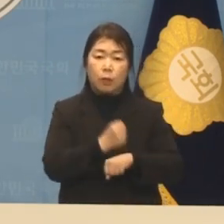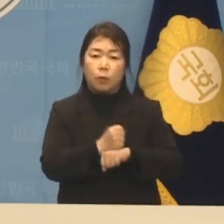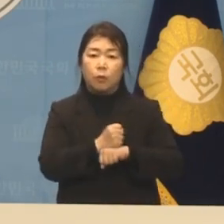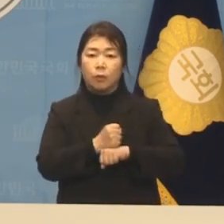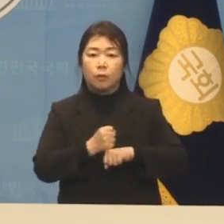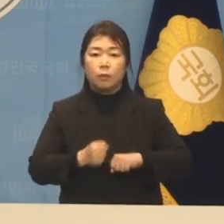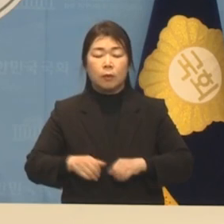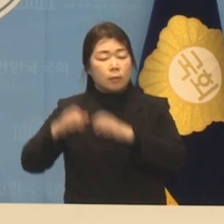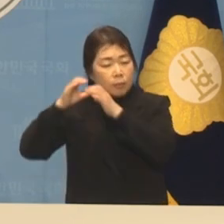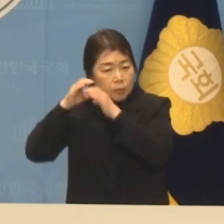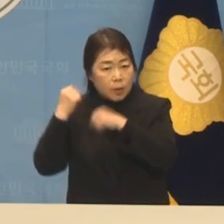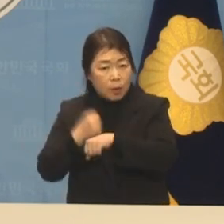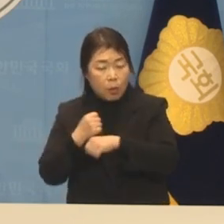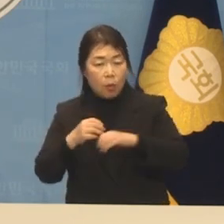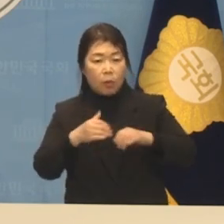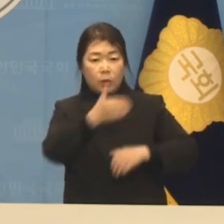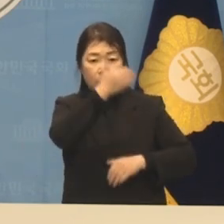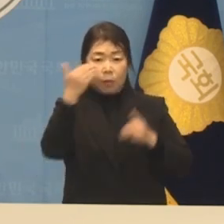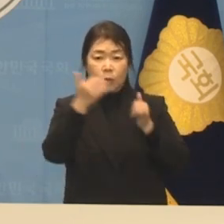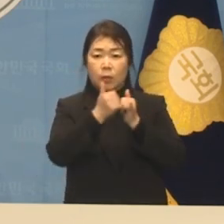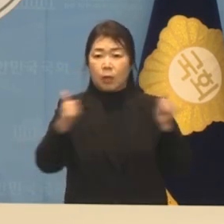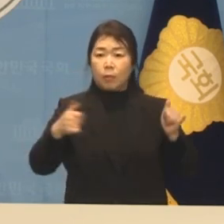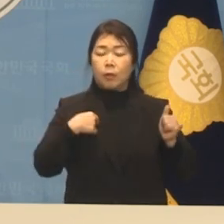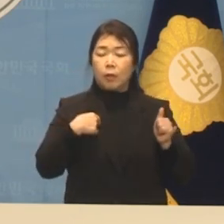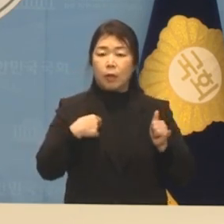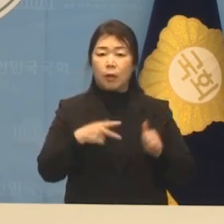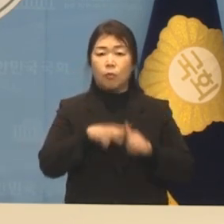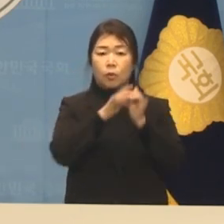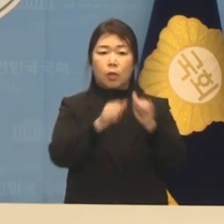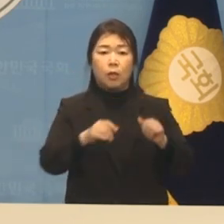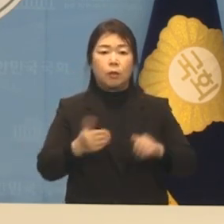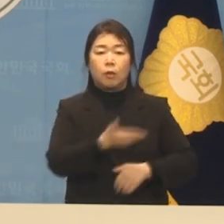소통하는 젊은 후보 인하영이 꼭 되겠습니다.